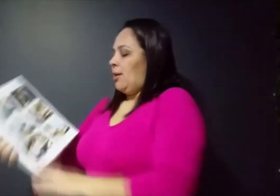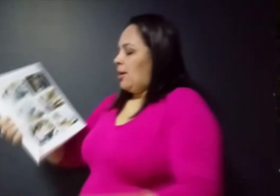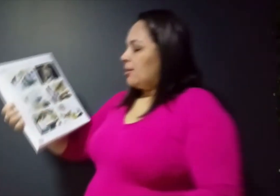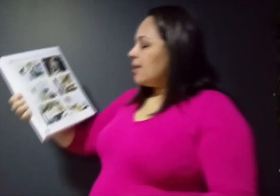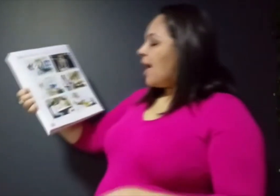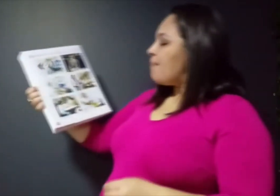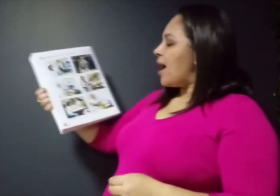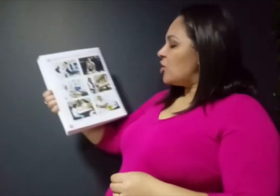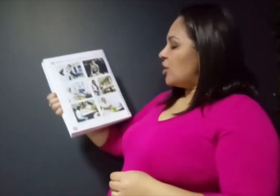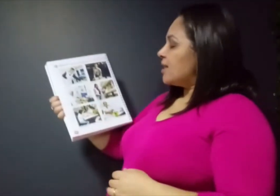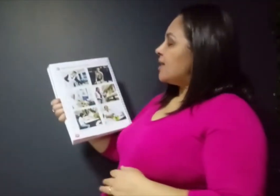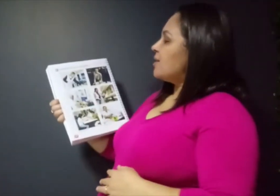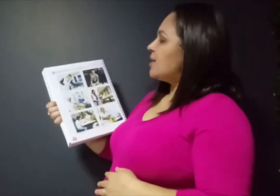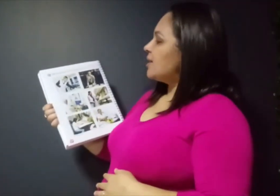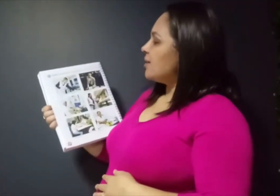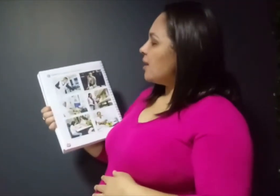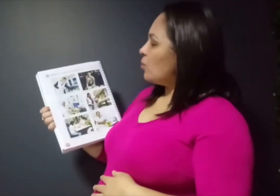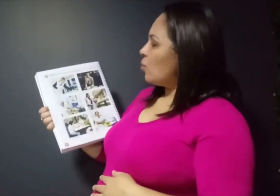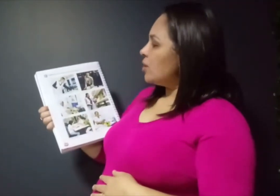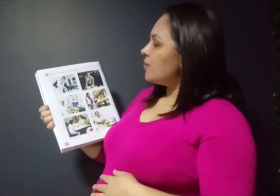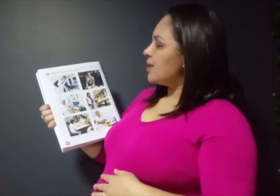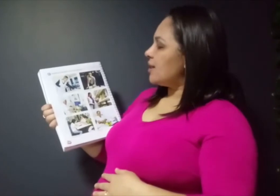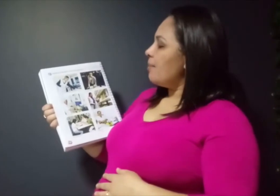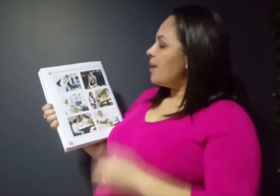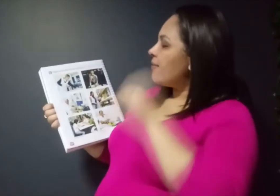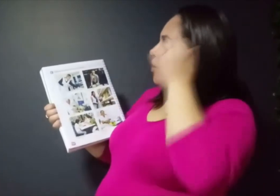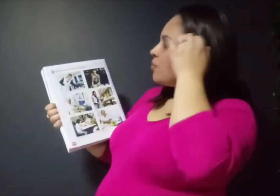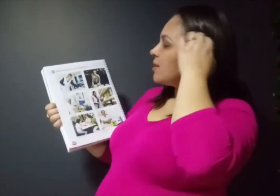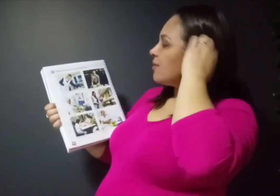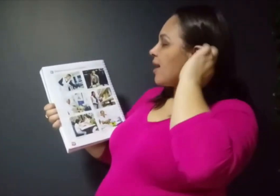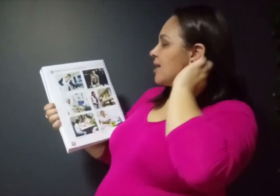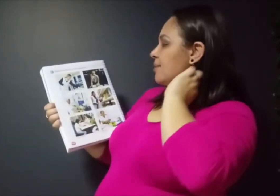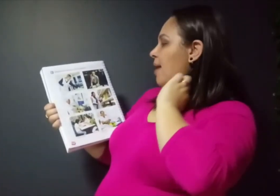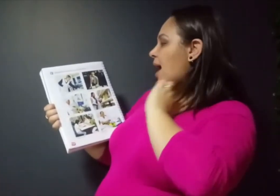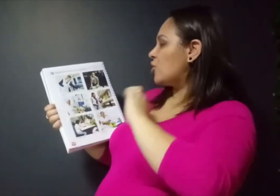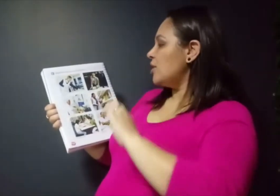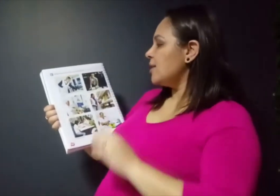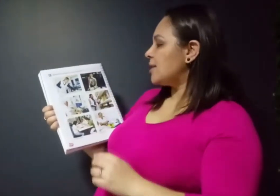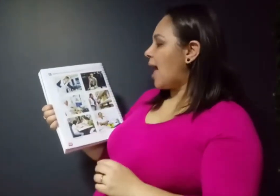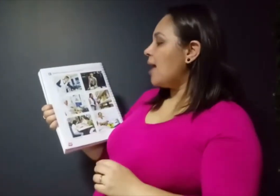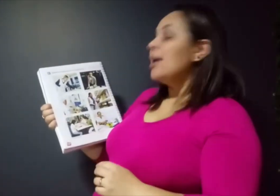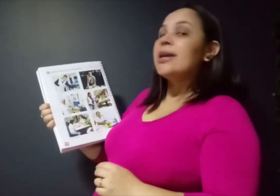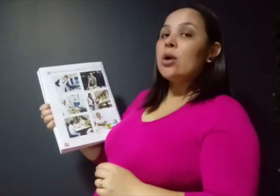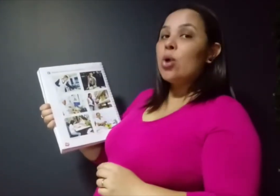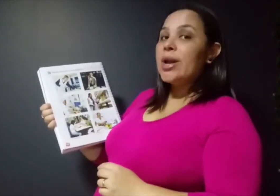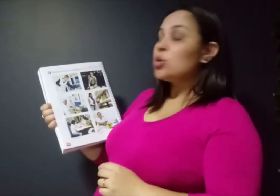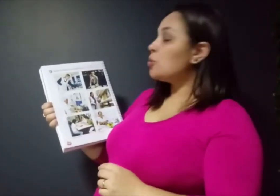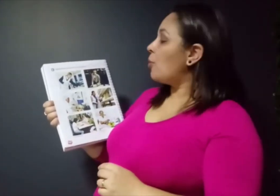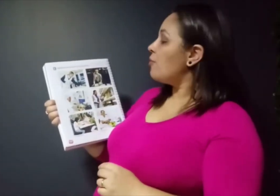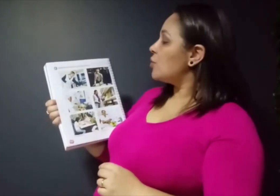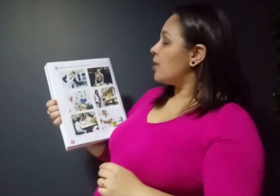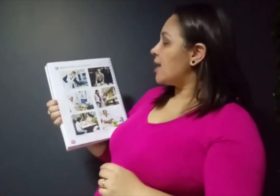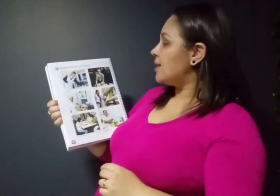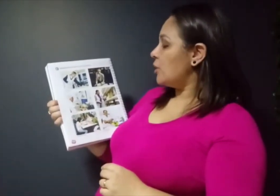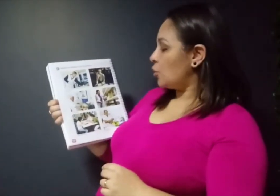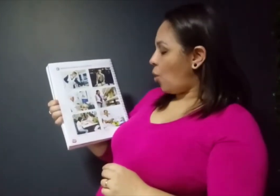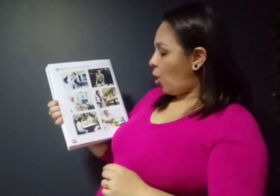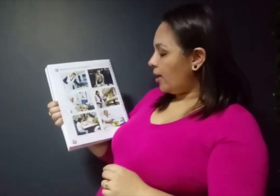Na página 162, você também vai observar as imagens, tá? Que agora é os profissionais da escola,